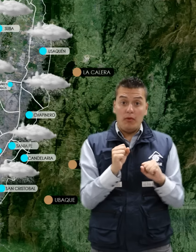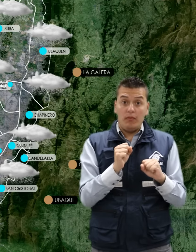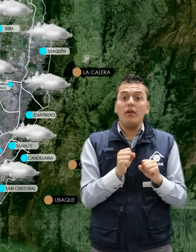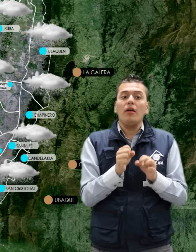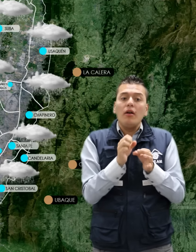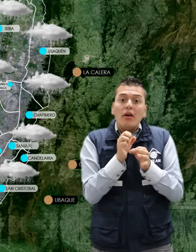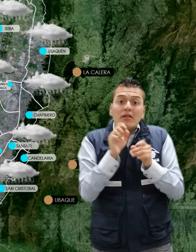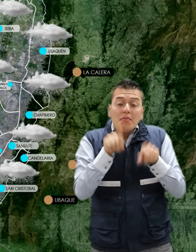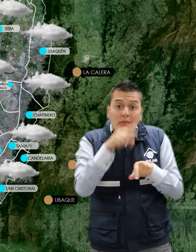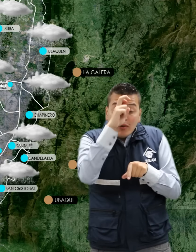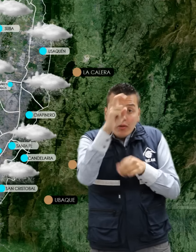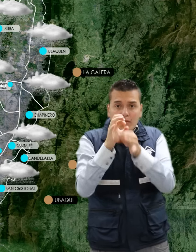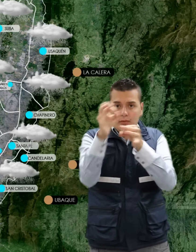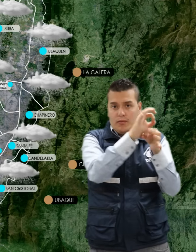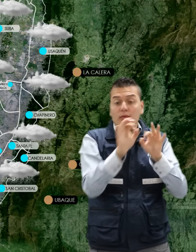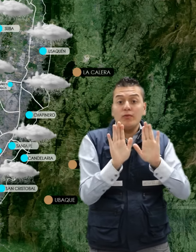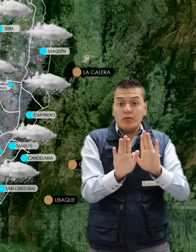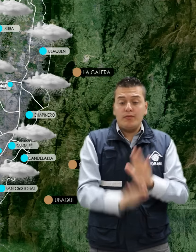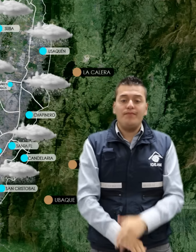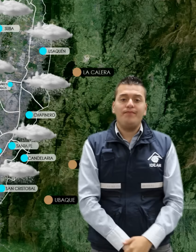en sectores del norte de La Sabana.